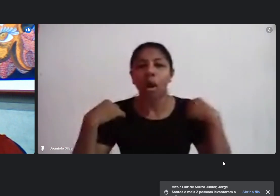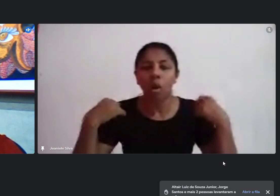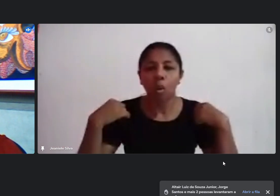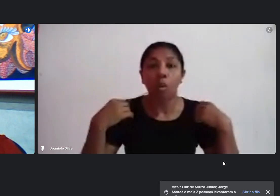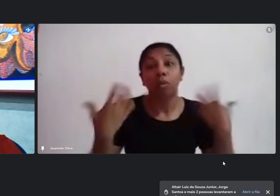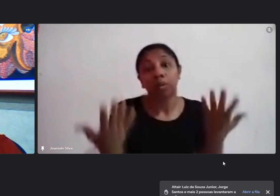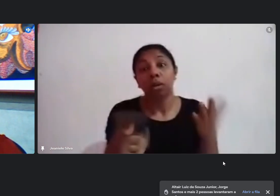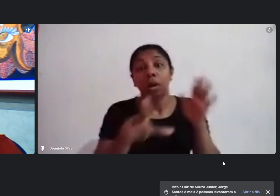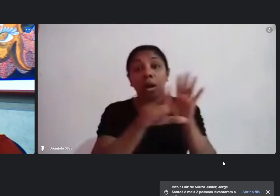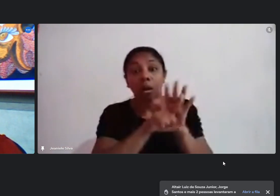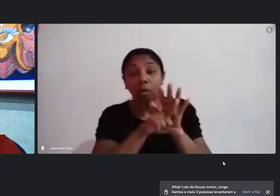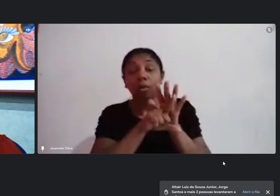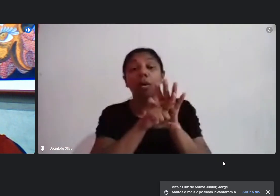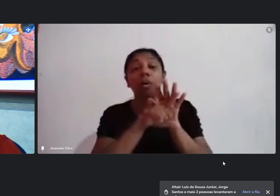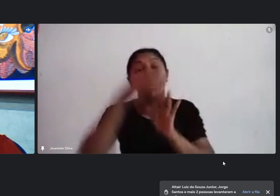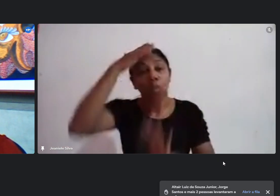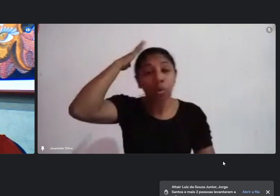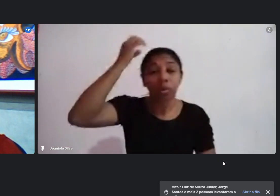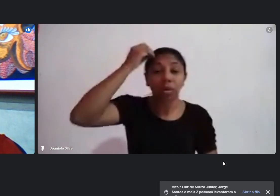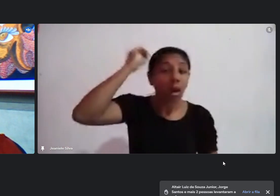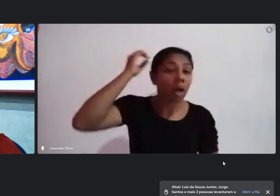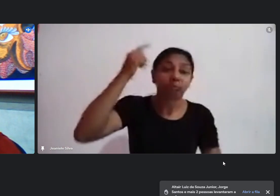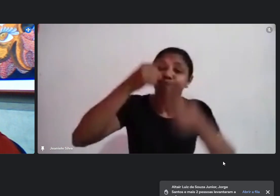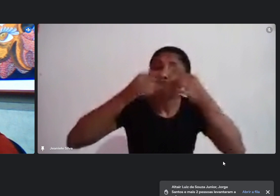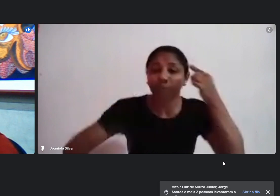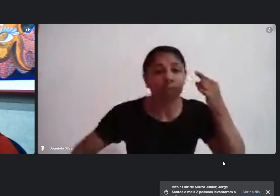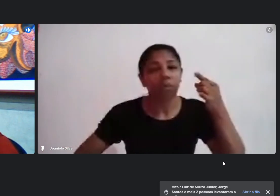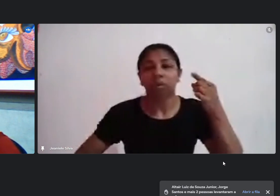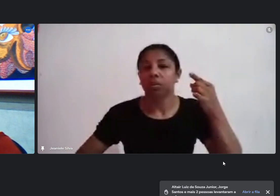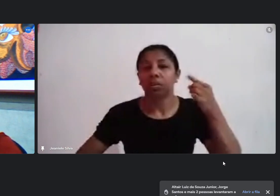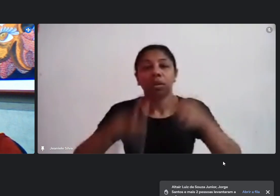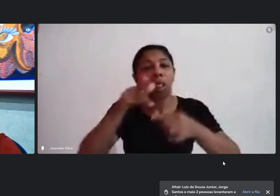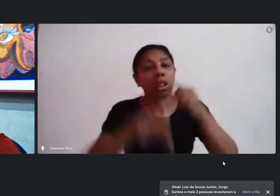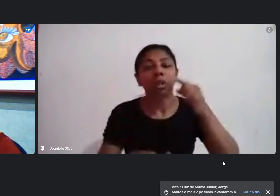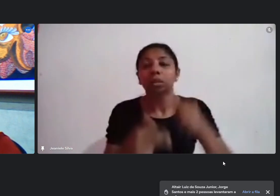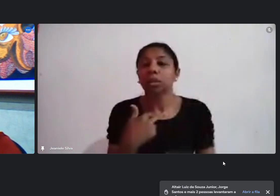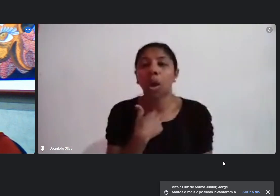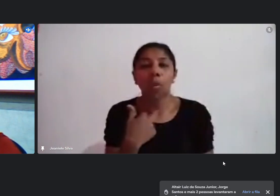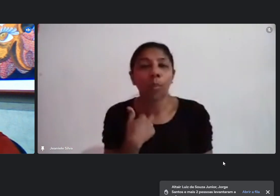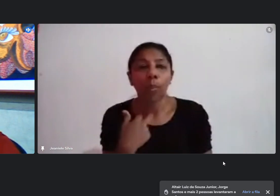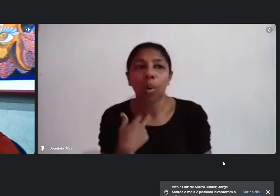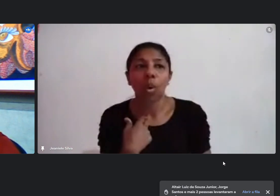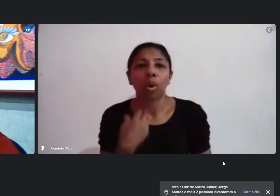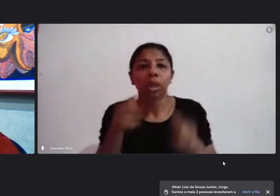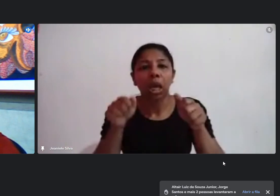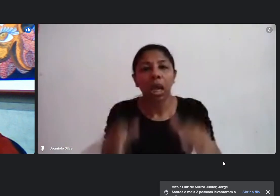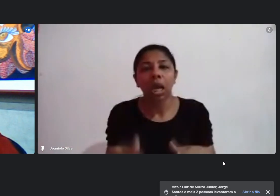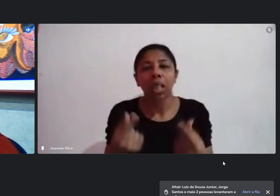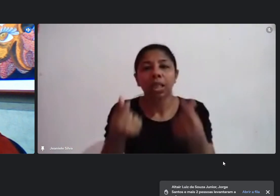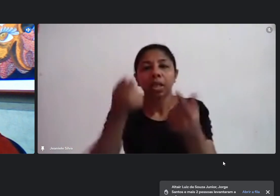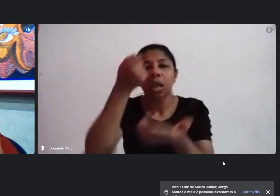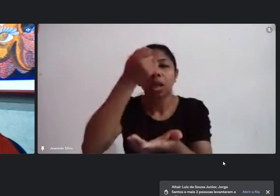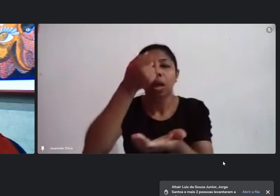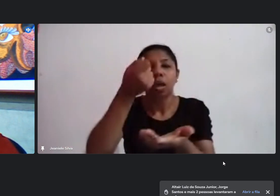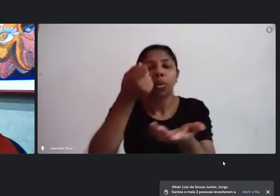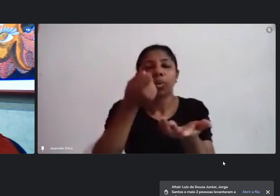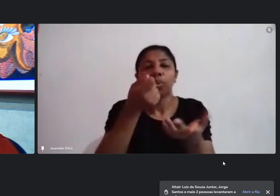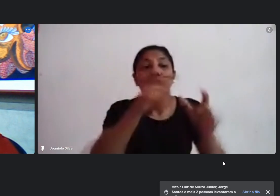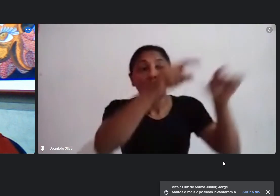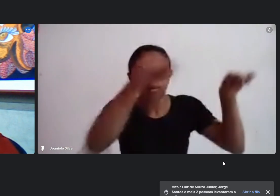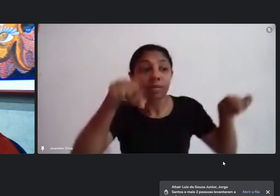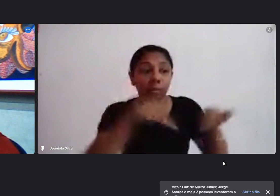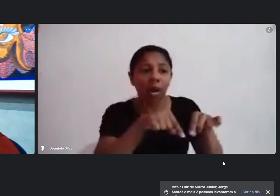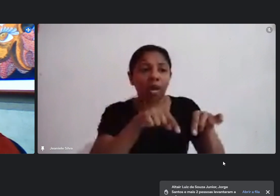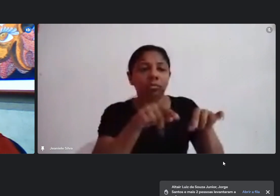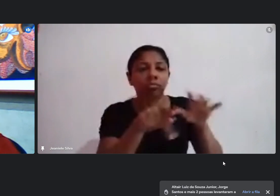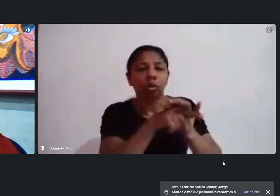tipo de ação a gente não pode ter um espaço físico não posso gastar dinheiro com um espaço físico dessa forma primeiro é que lugar é esse